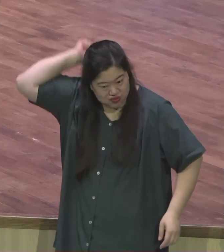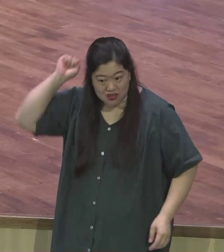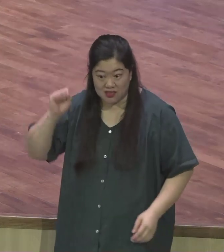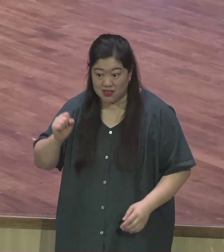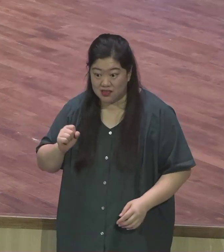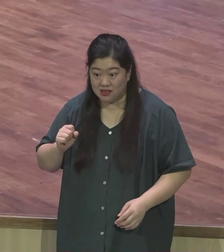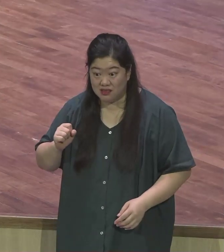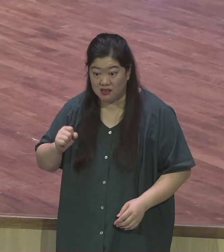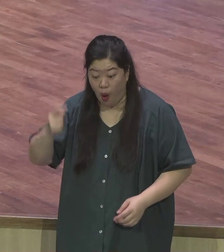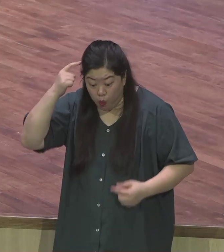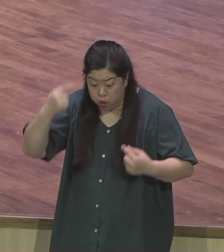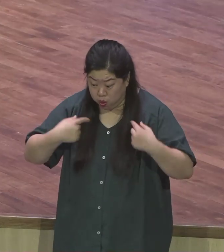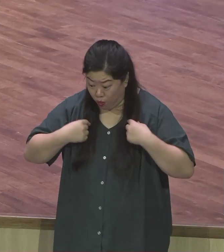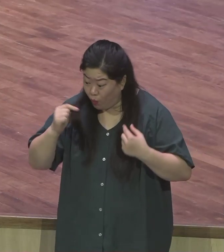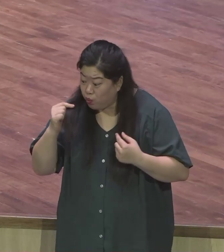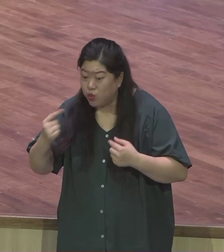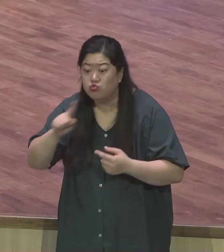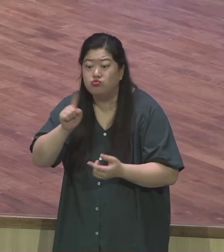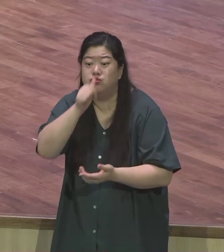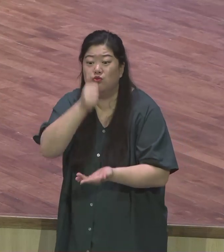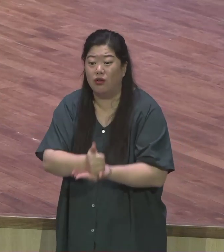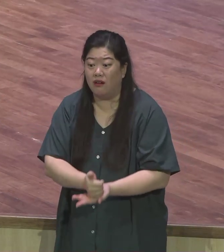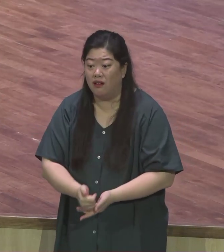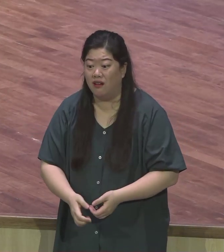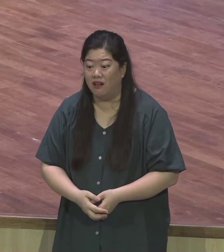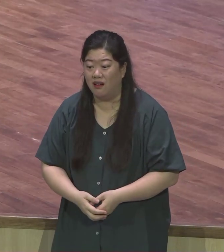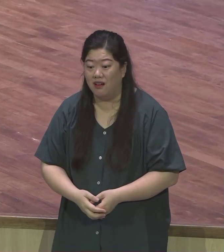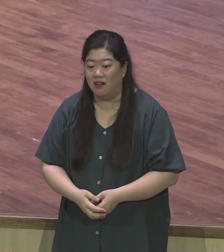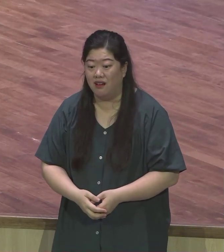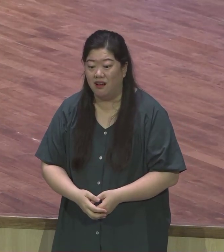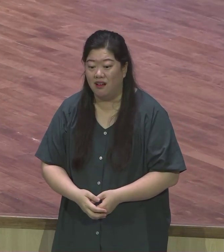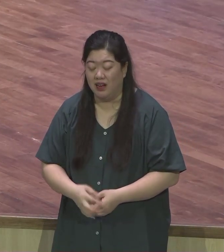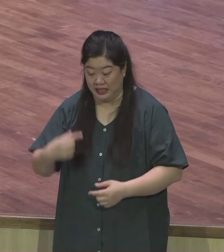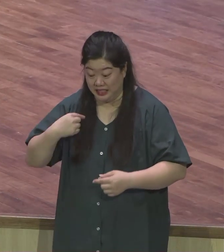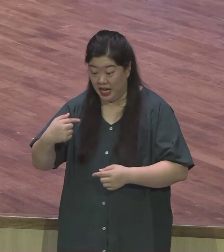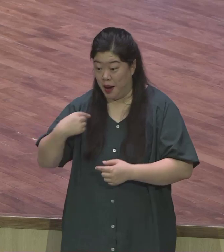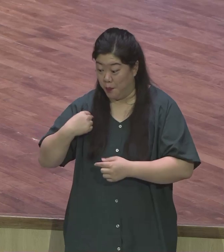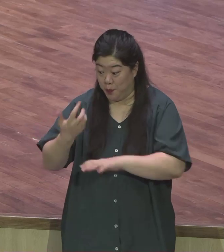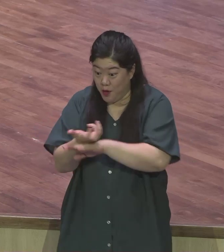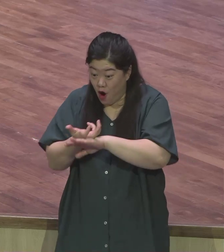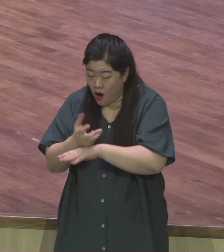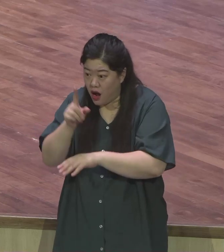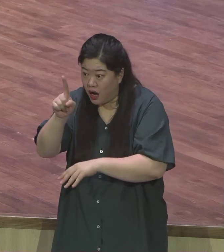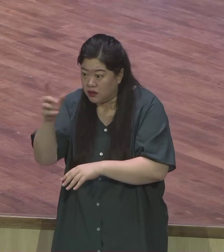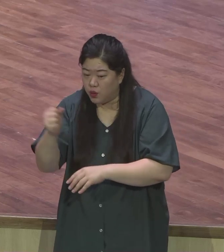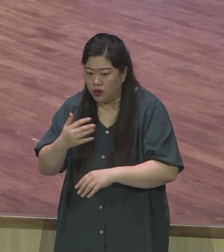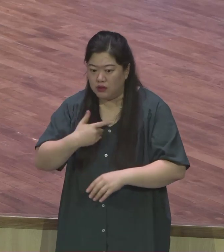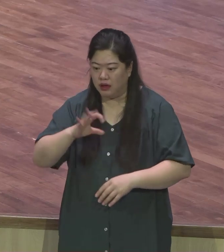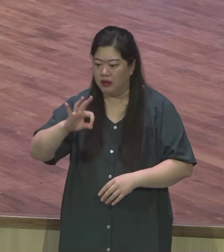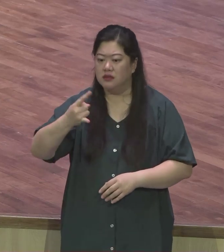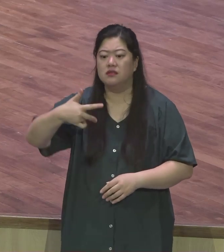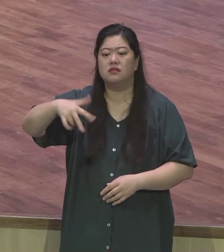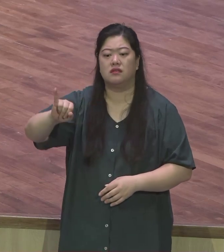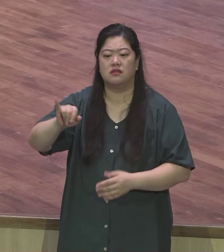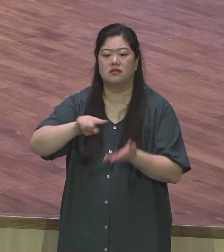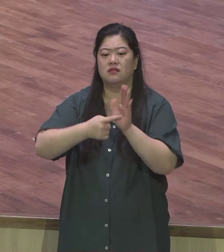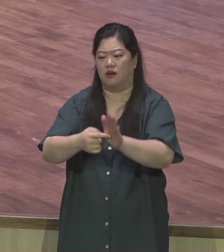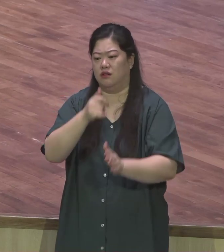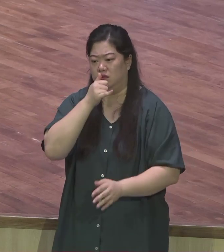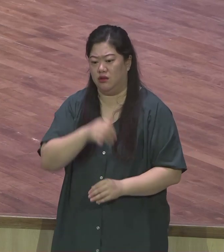우리의 어떤 영적인 자존심 바로 우리의 의지를 나타내고 있습니다 우리의 머리털까지도 새시는 하나님께서 정말